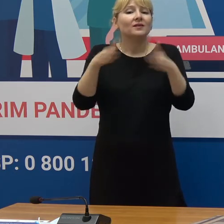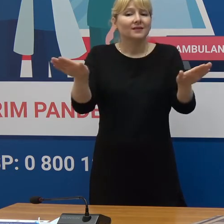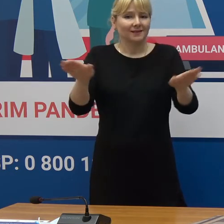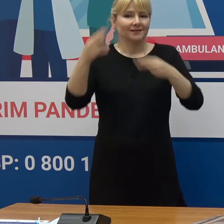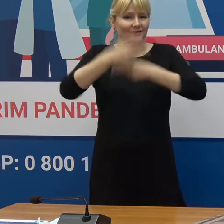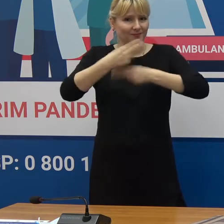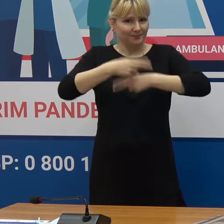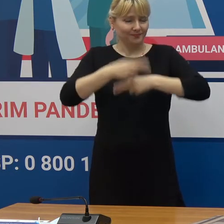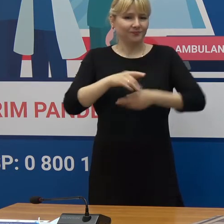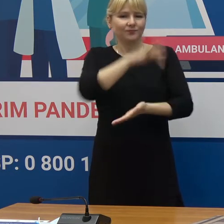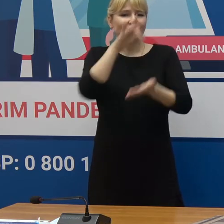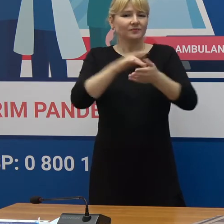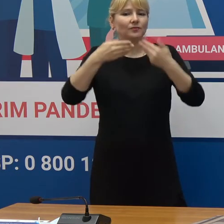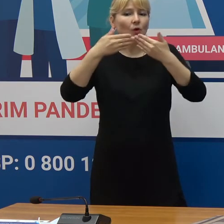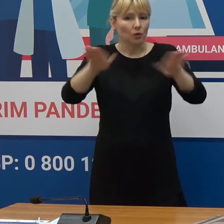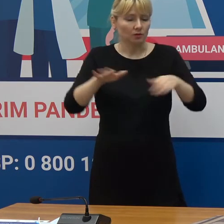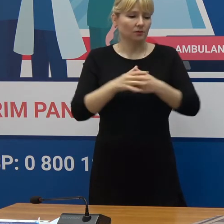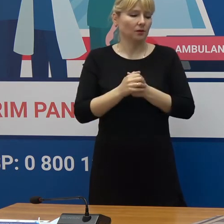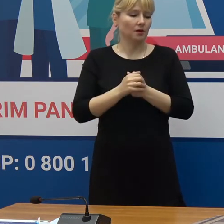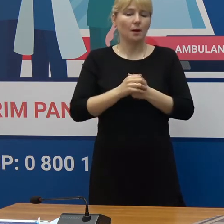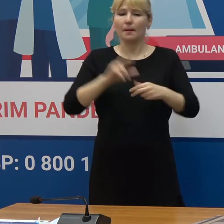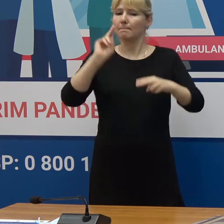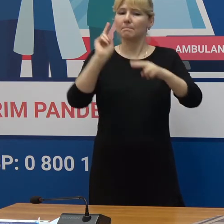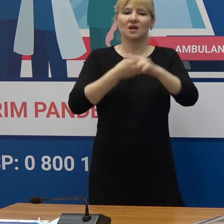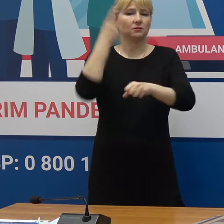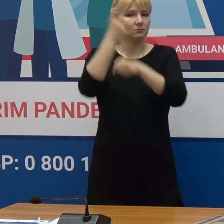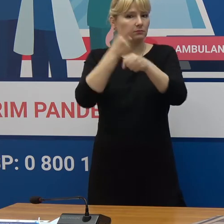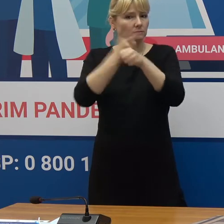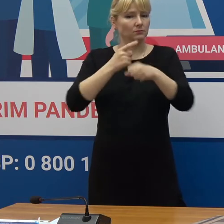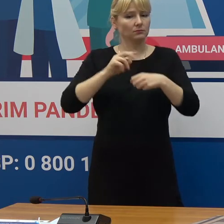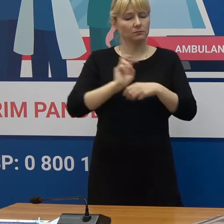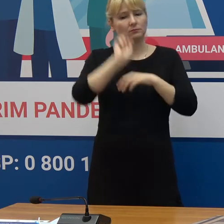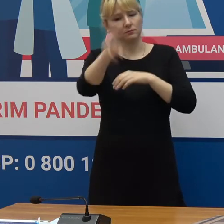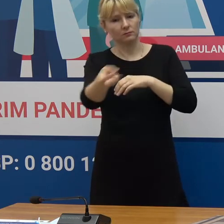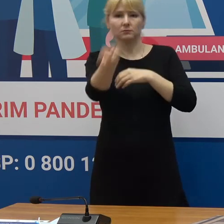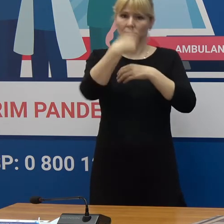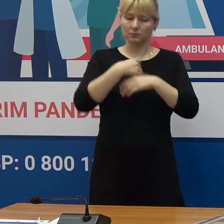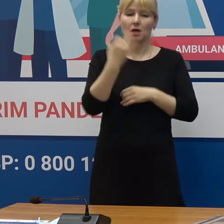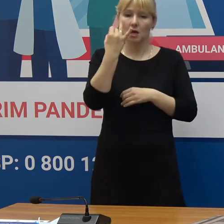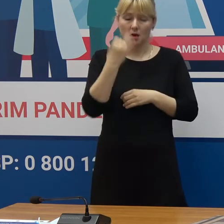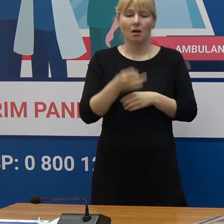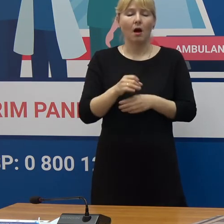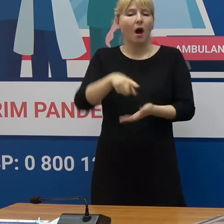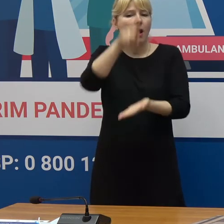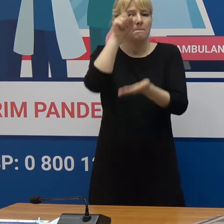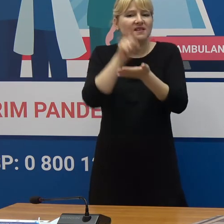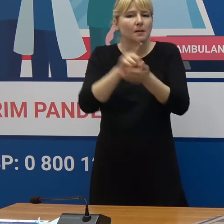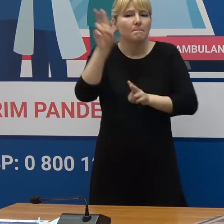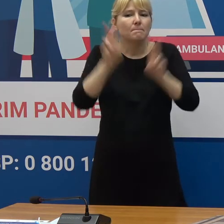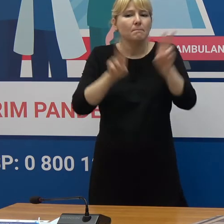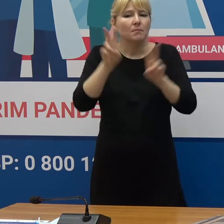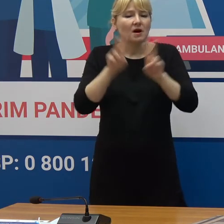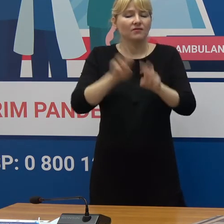frontierilor și societatea deschise fără interdicție de intrare generală Și măsuri obligatorie de